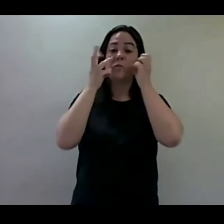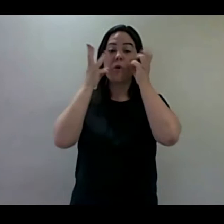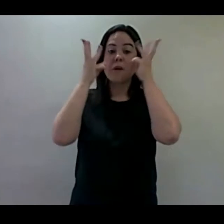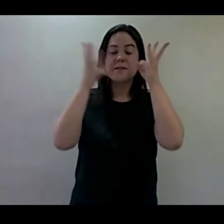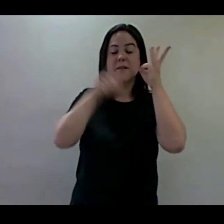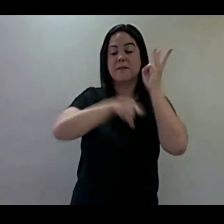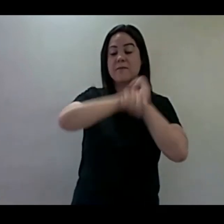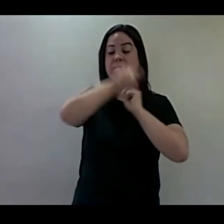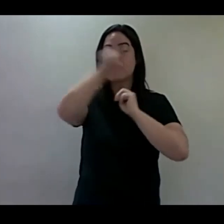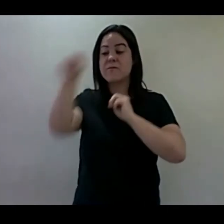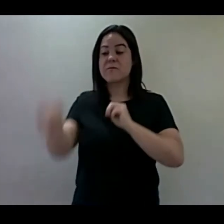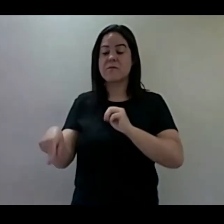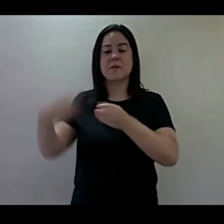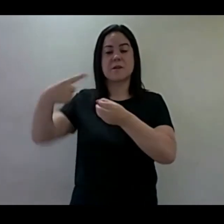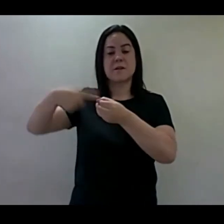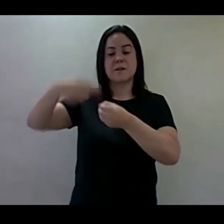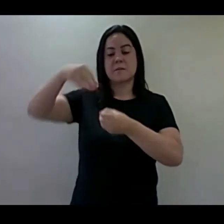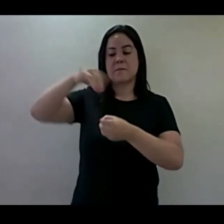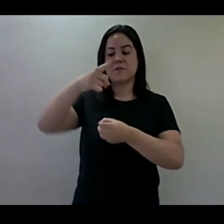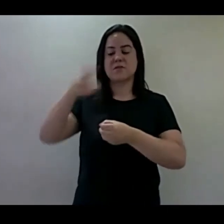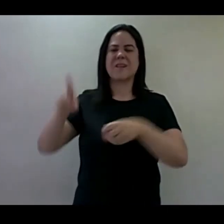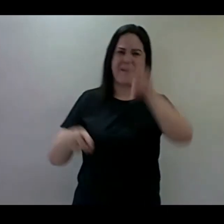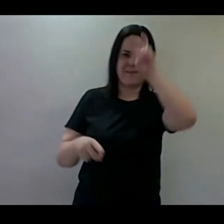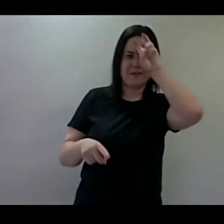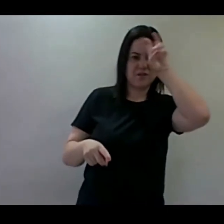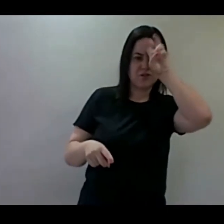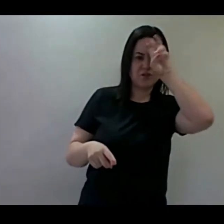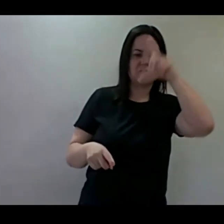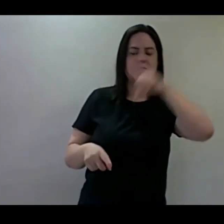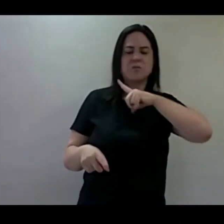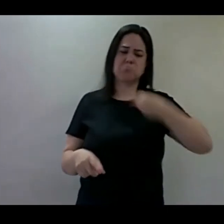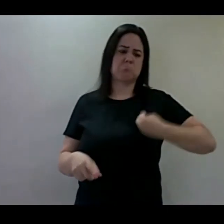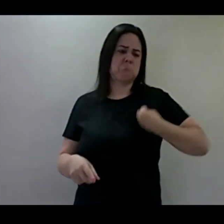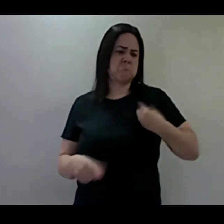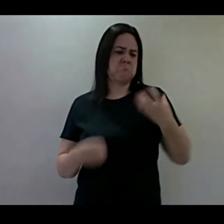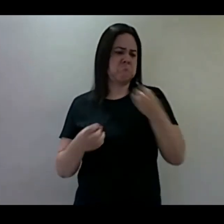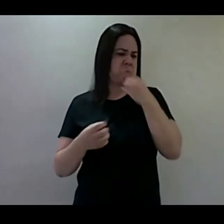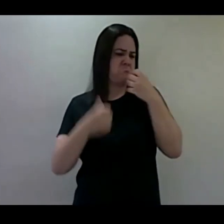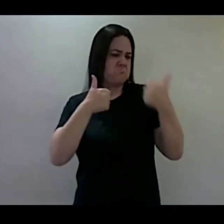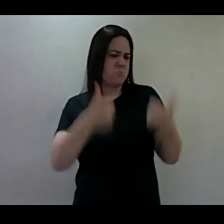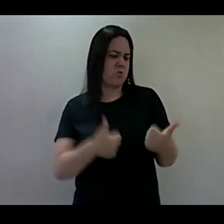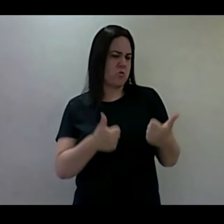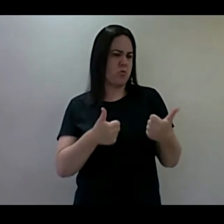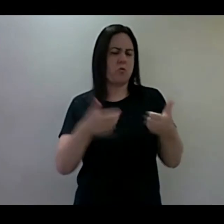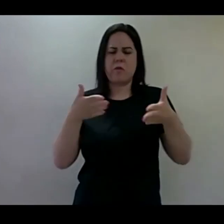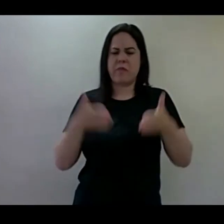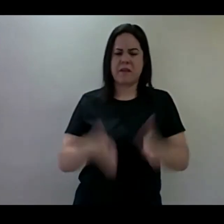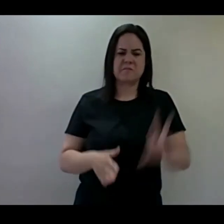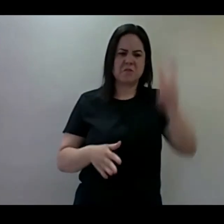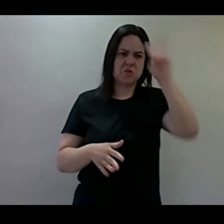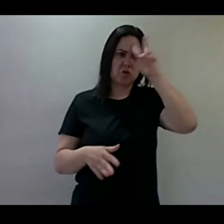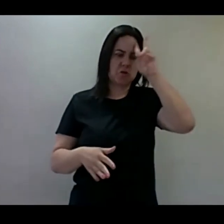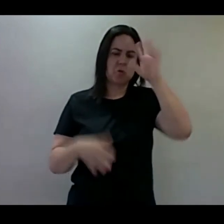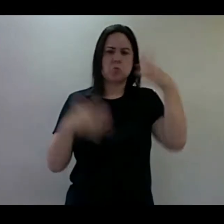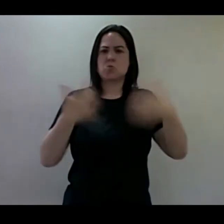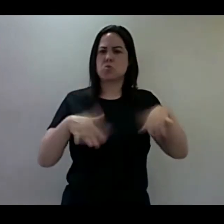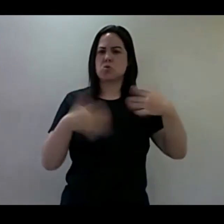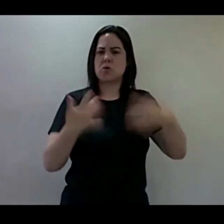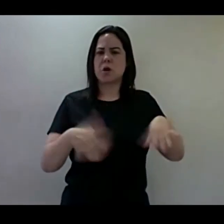estava lá no Egito, com aquela vida incrível, nascimento espetacular, libertação da morte, mesmo o faraó